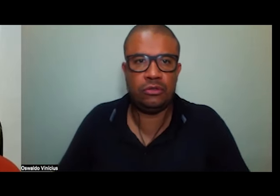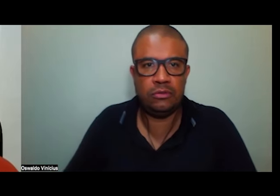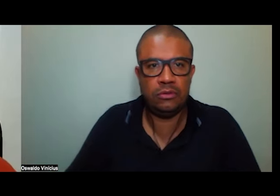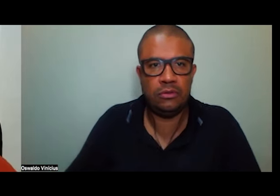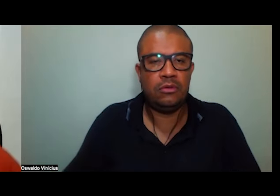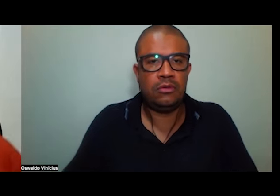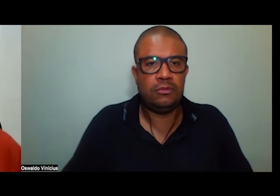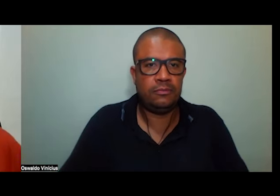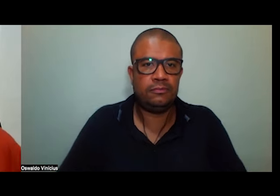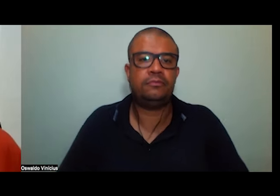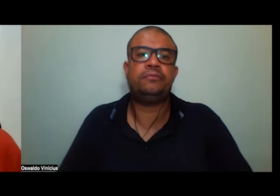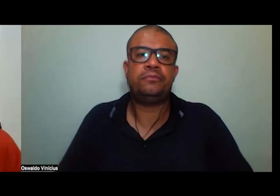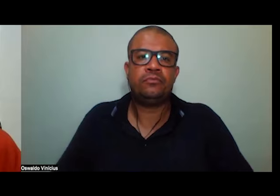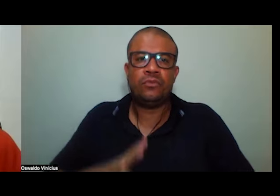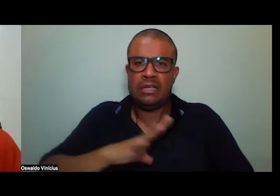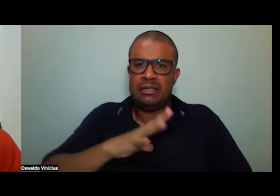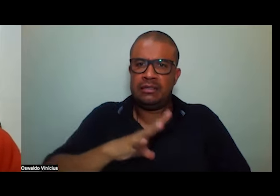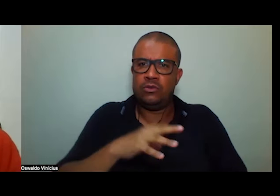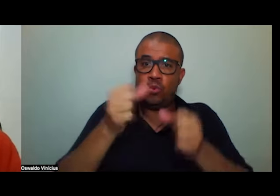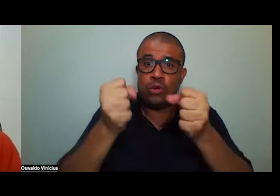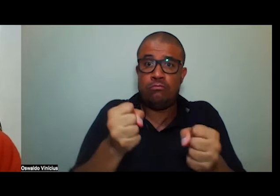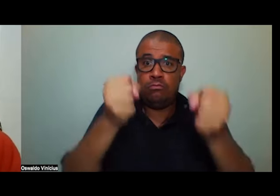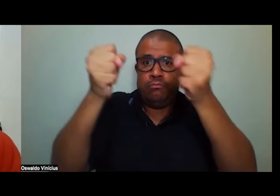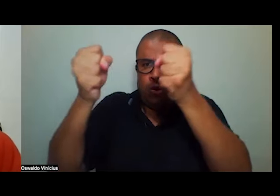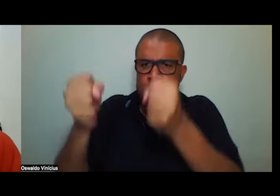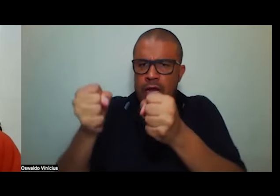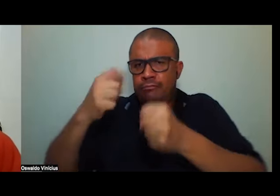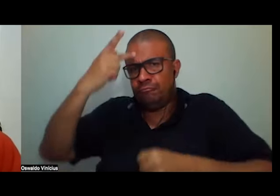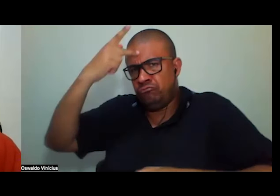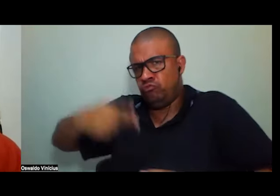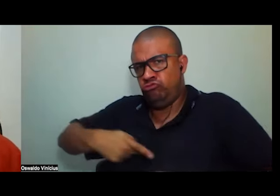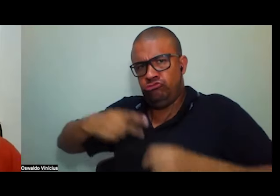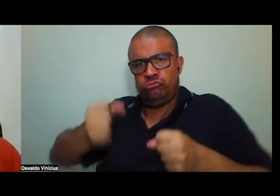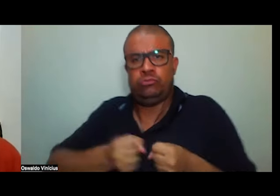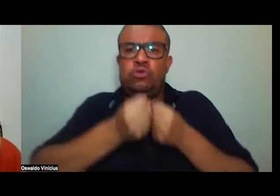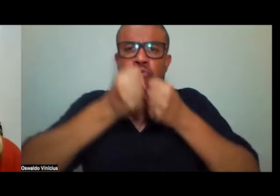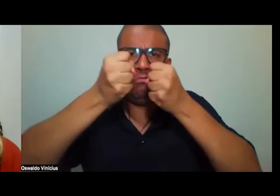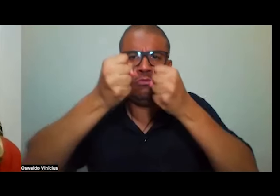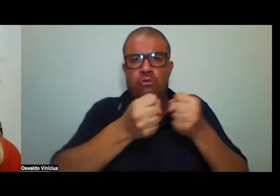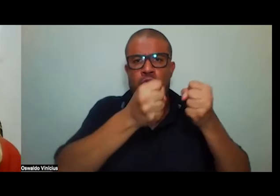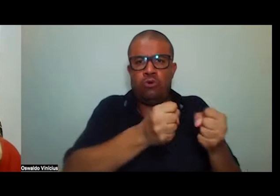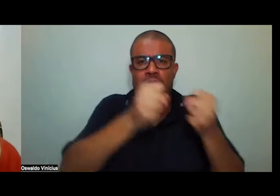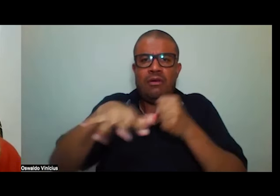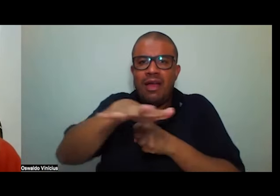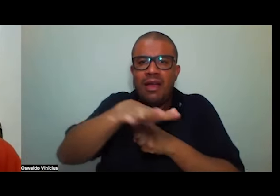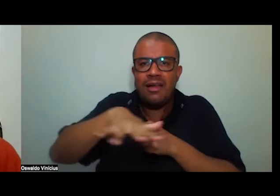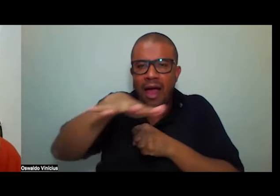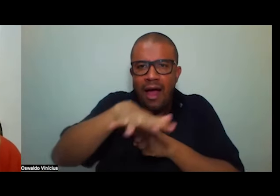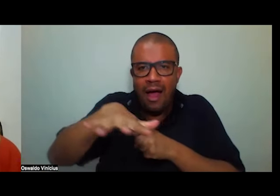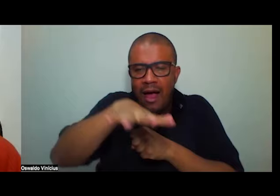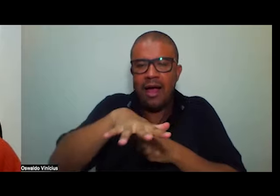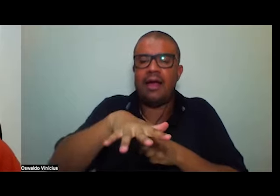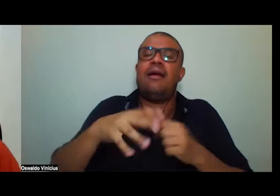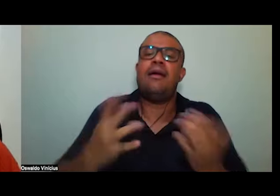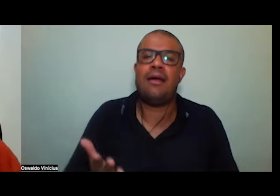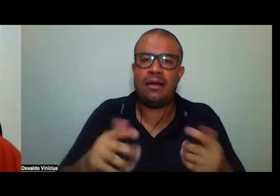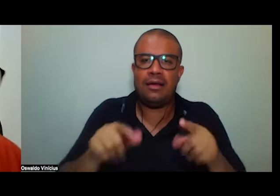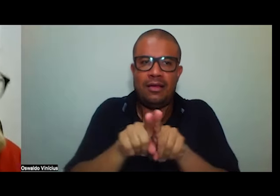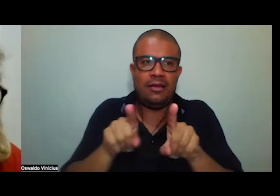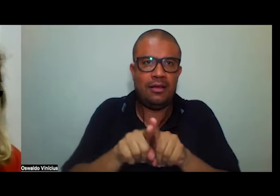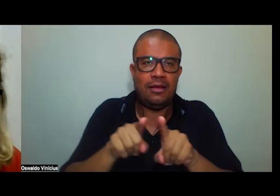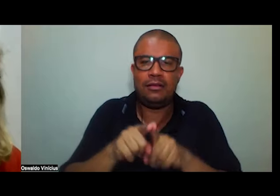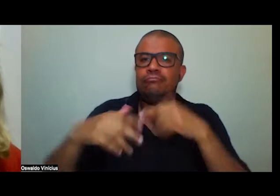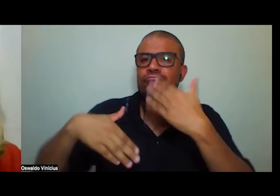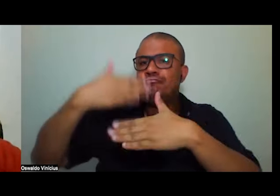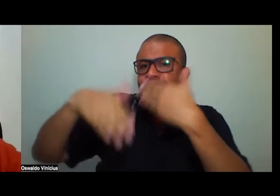exige um empoderamento de si no meio no espaço físico num plenário numa